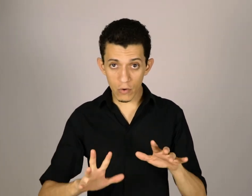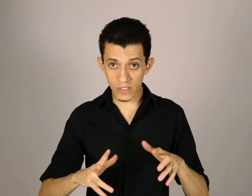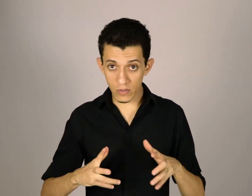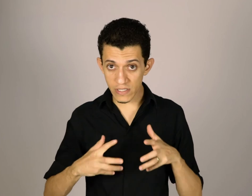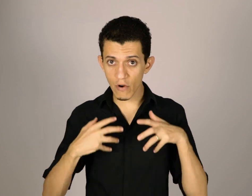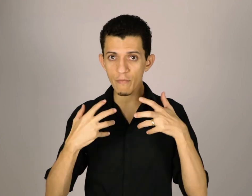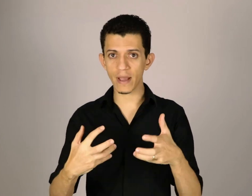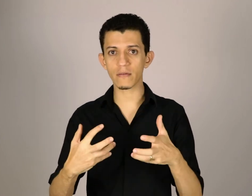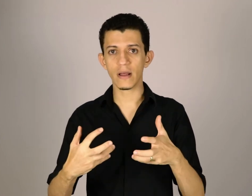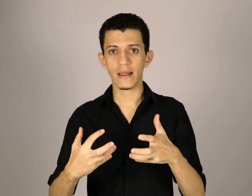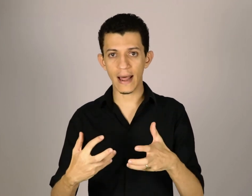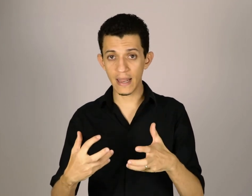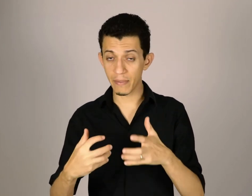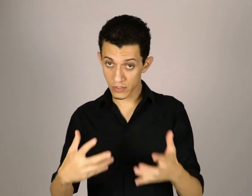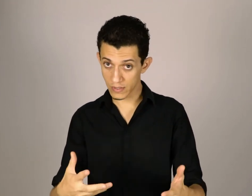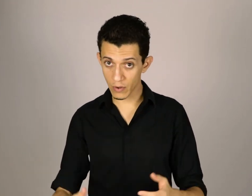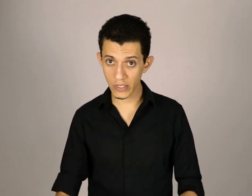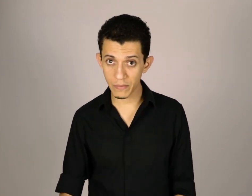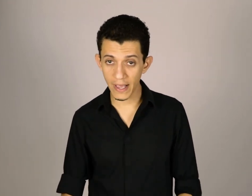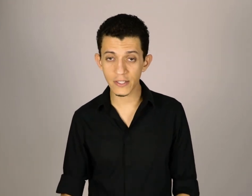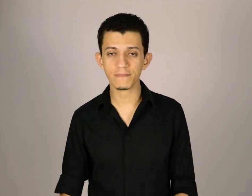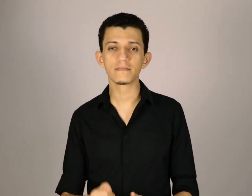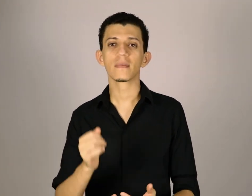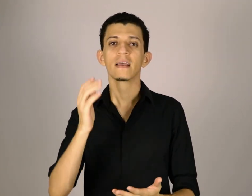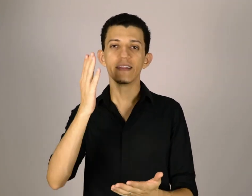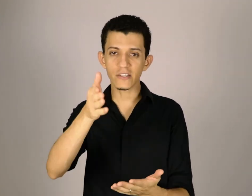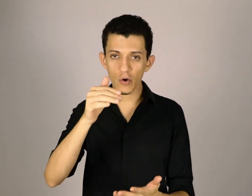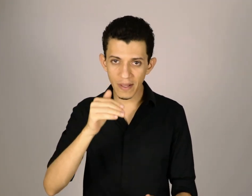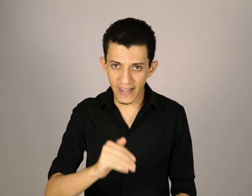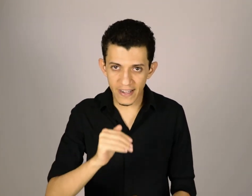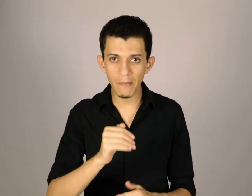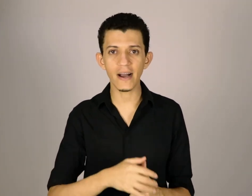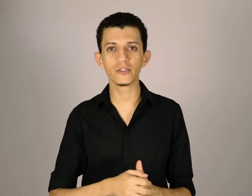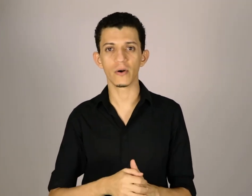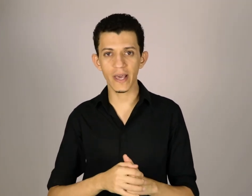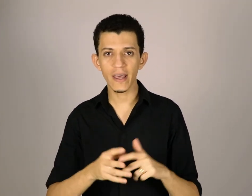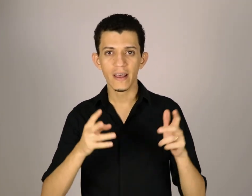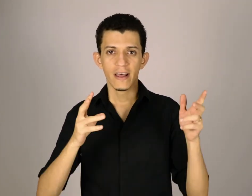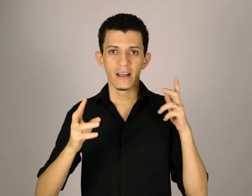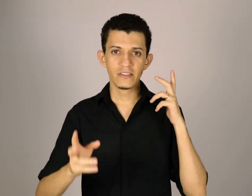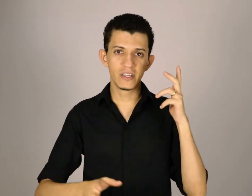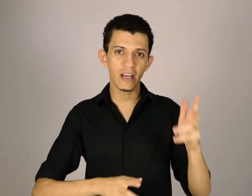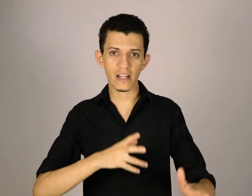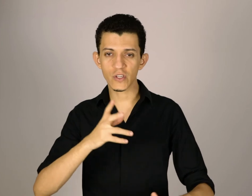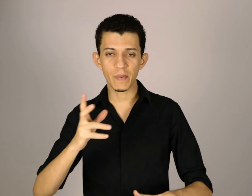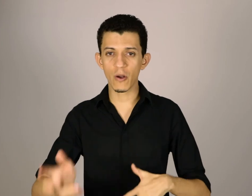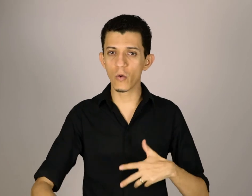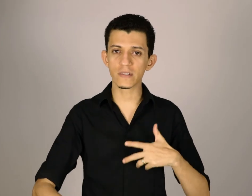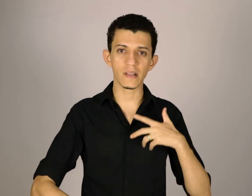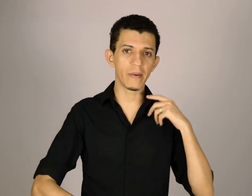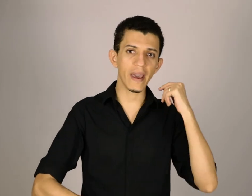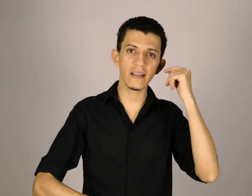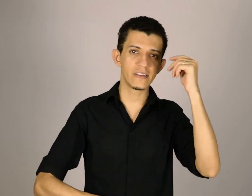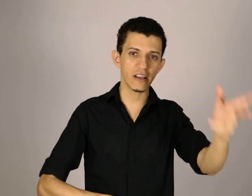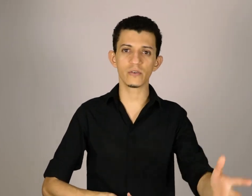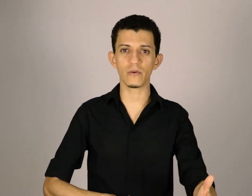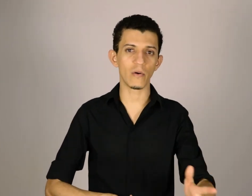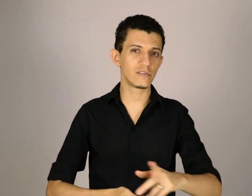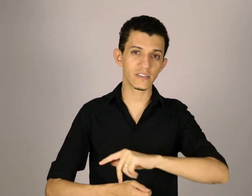com o seu desenvolvimento na Libras, consequentemente, deixe seu comentário aqui abaixo, ok? Diga lá suas perguntas também, deixe, se você